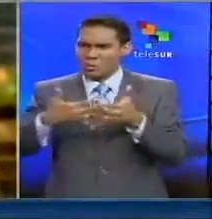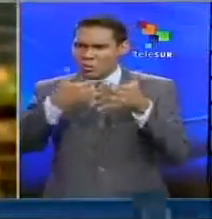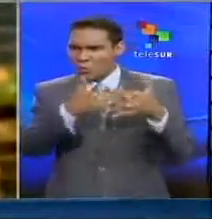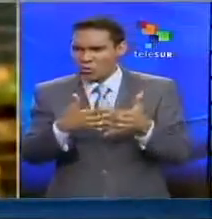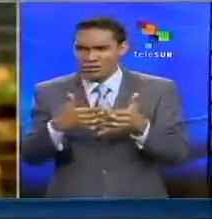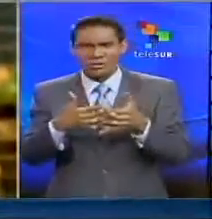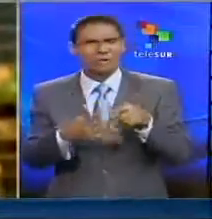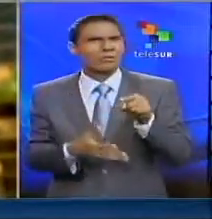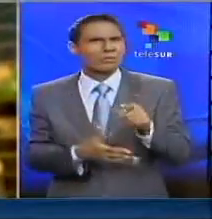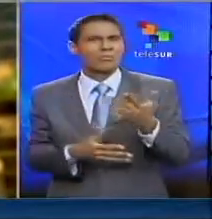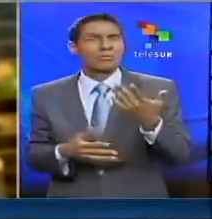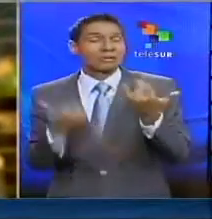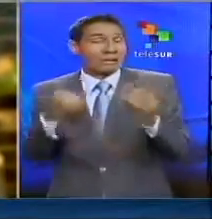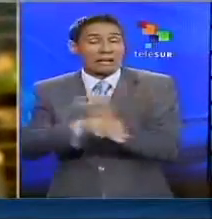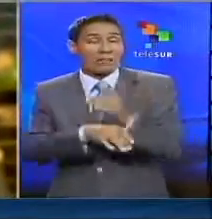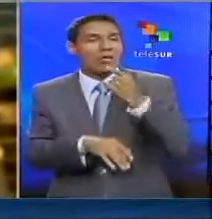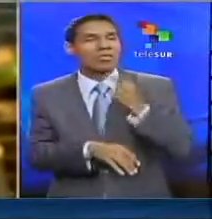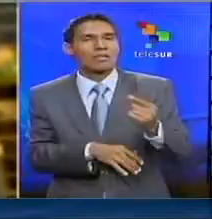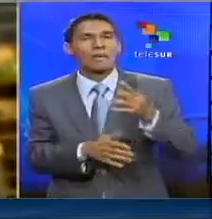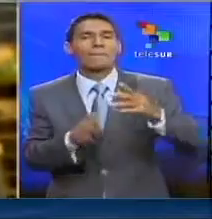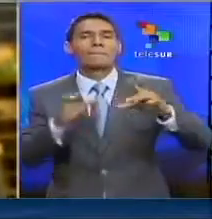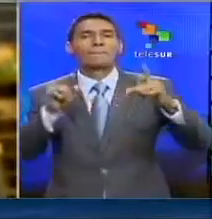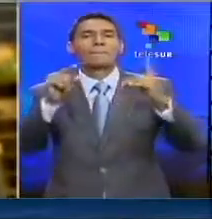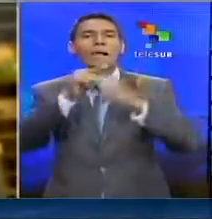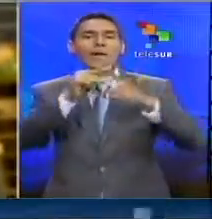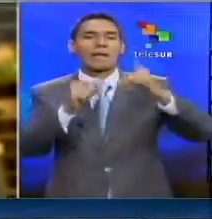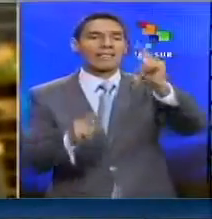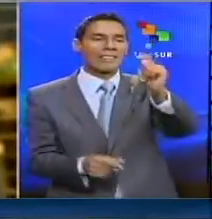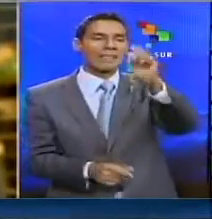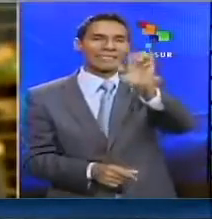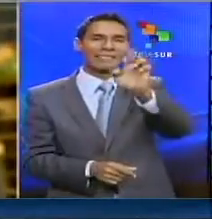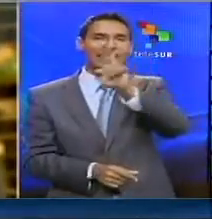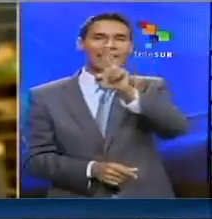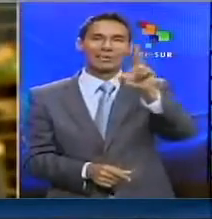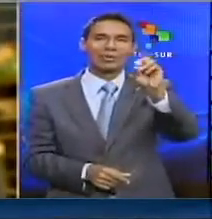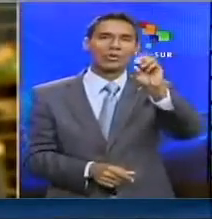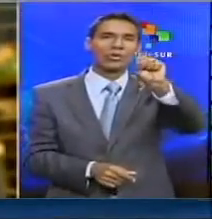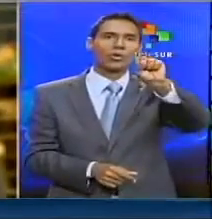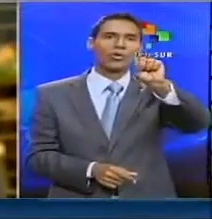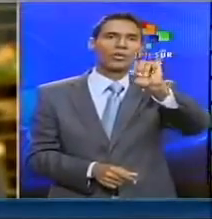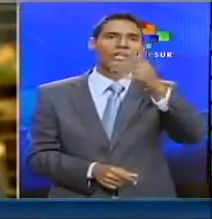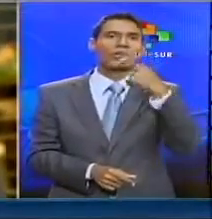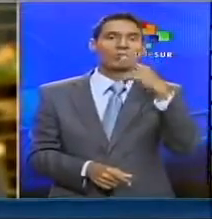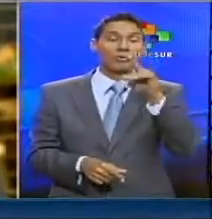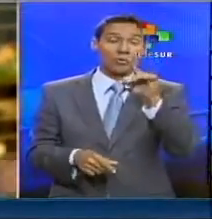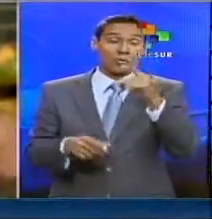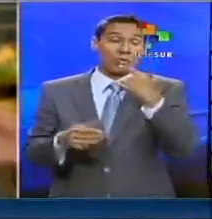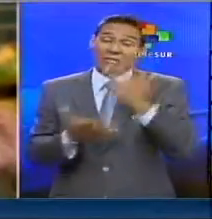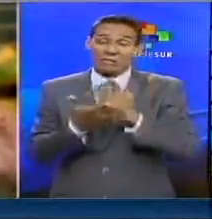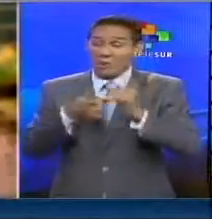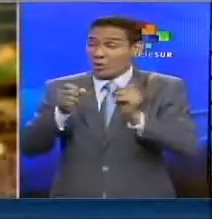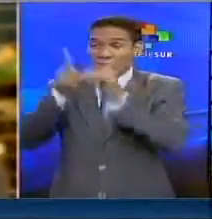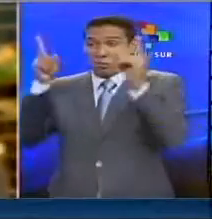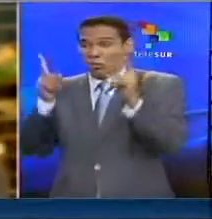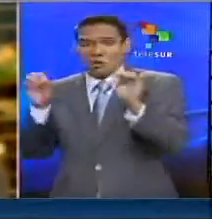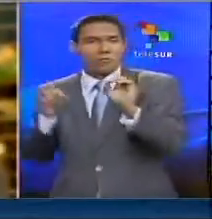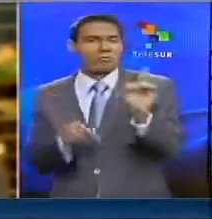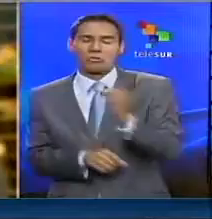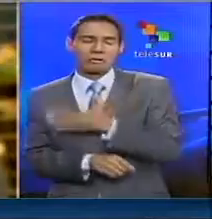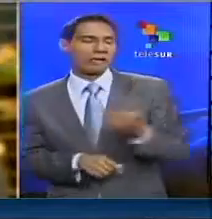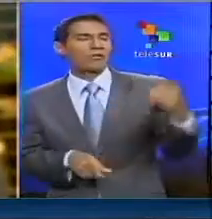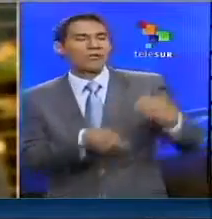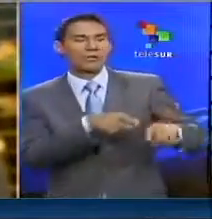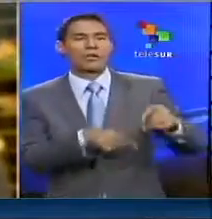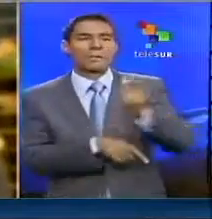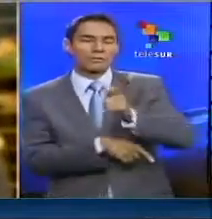o menos en este punto, grita automáticamente la palabra terrorismo cada vez que lo descubren haciendo algo que no debería estar haciendo o que no quieren que otras